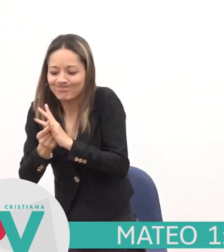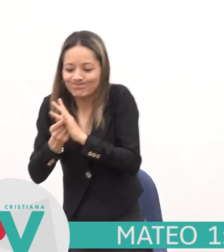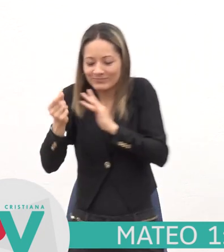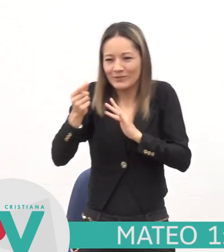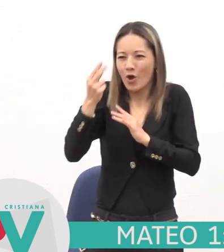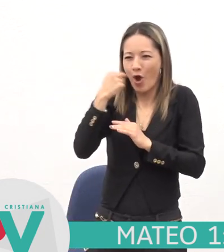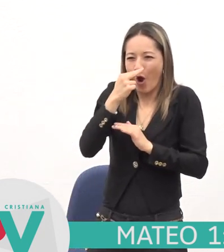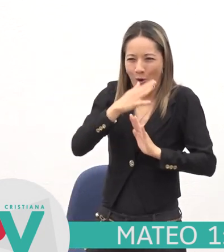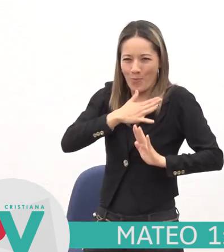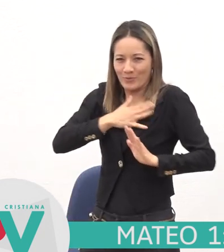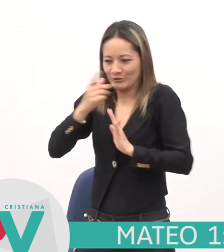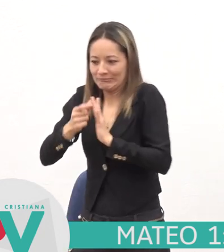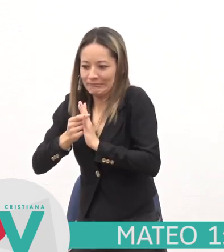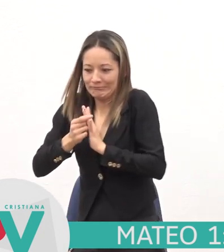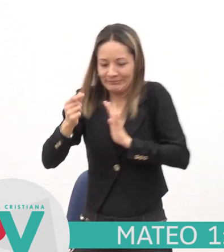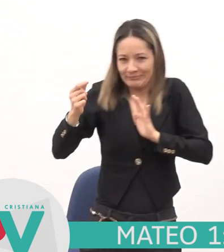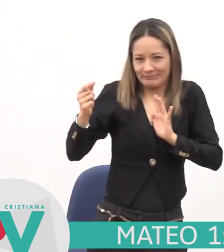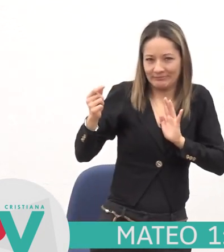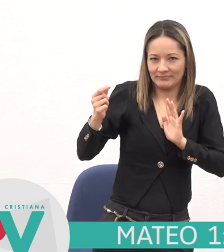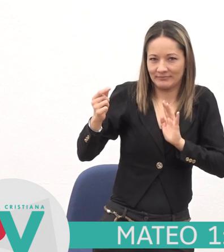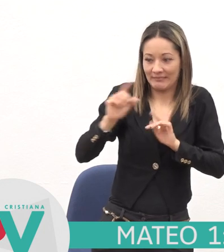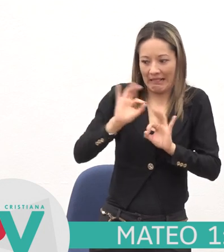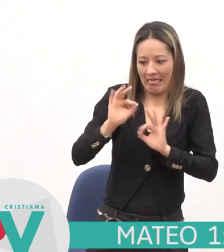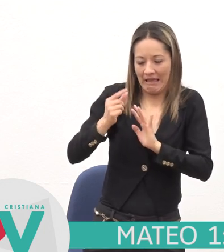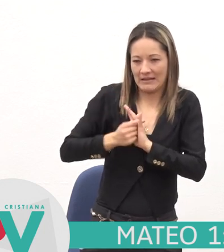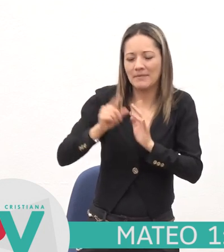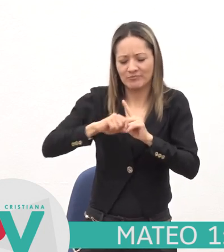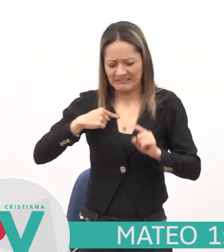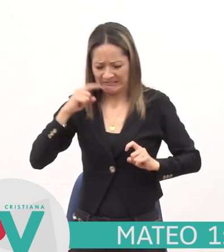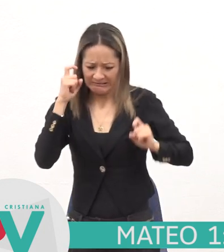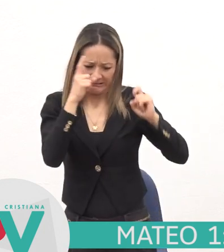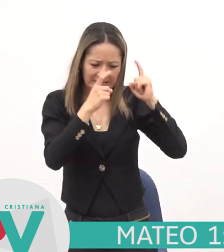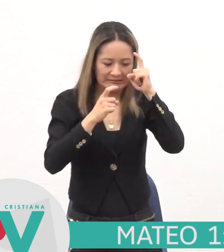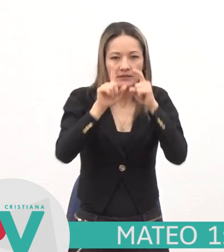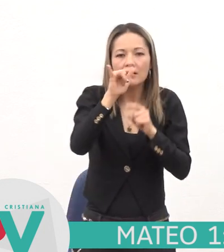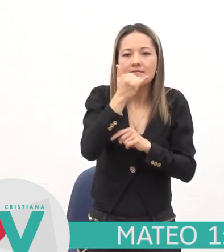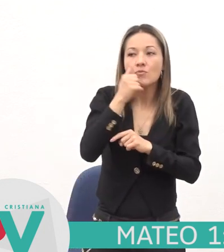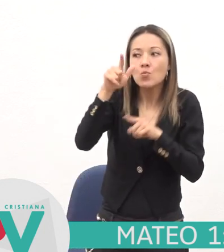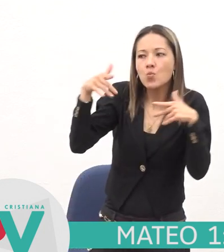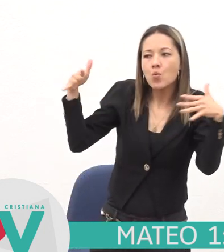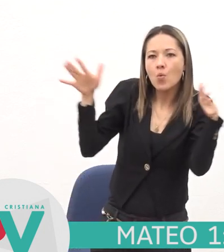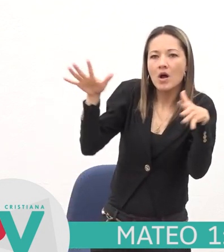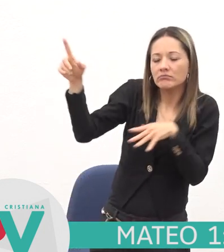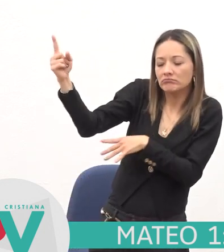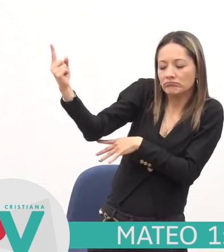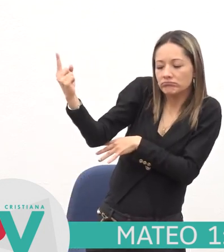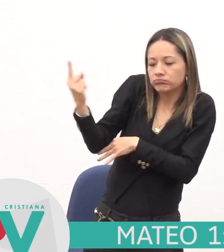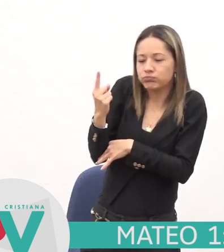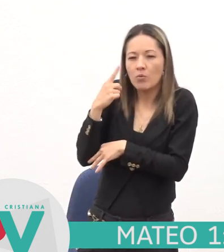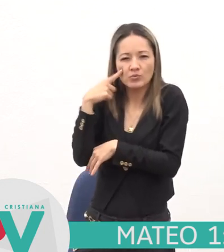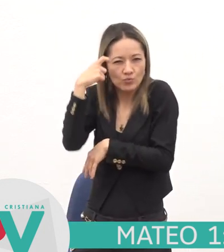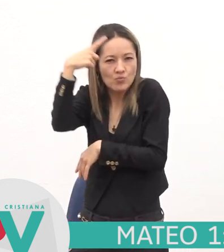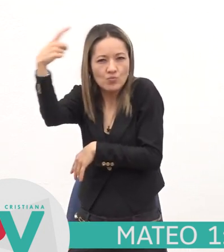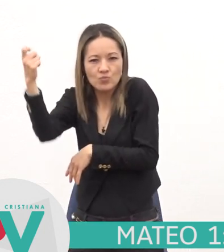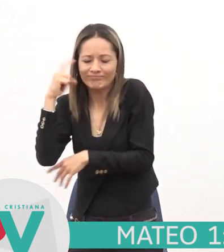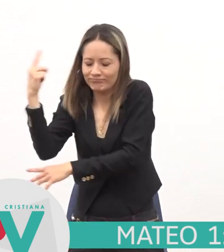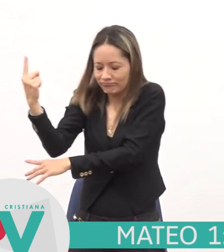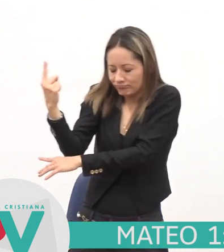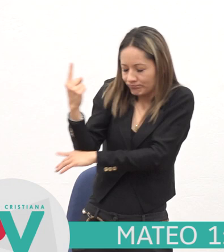Pero mientras pensaba en esto, un ángel del Señor se le apareció en un sueño y le dijo José, descendiente de